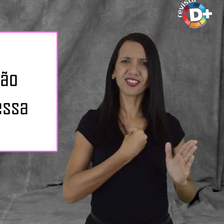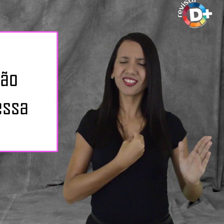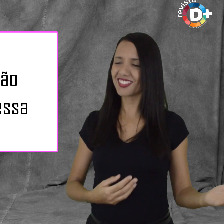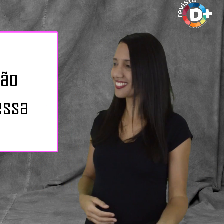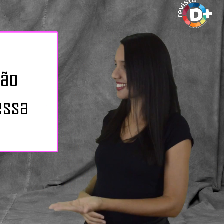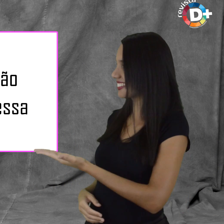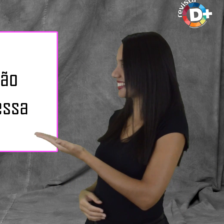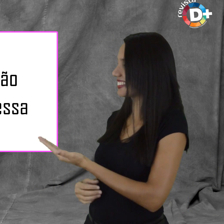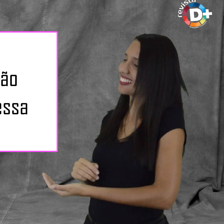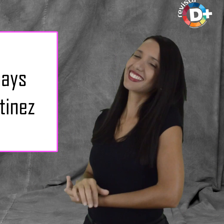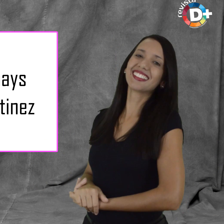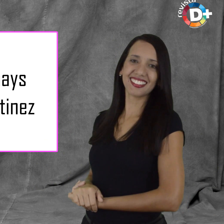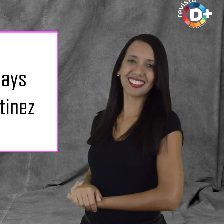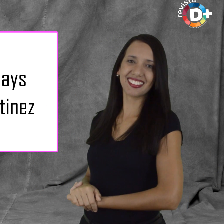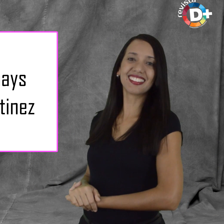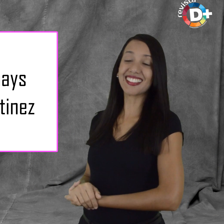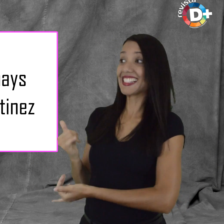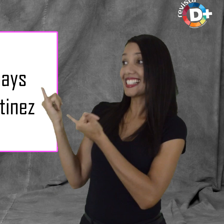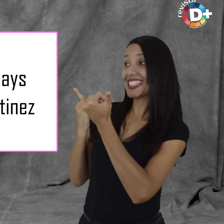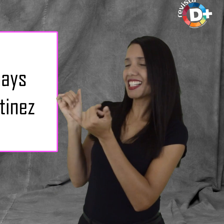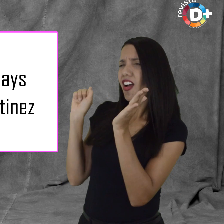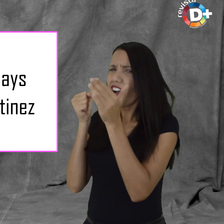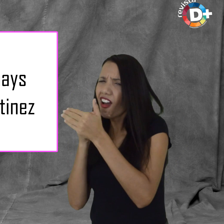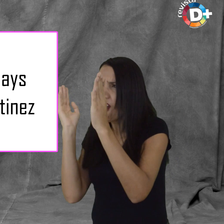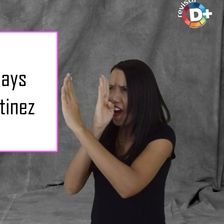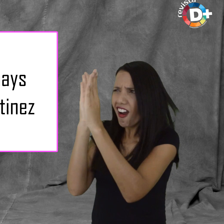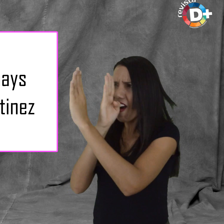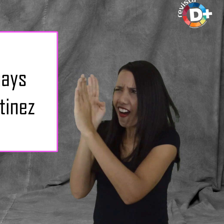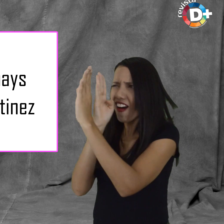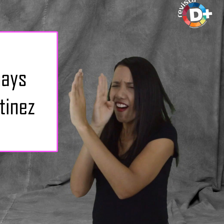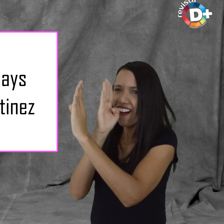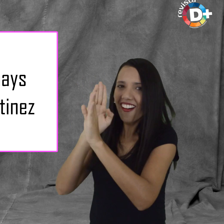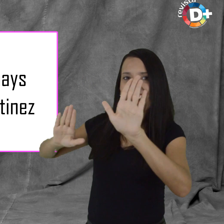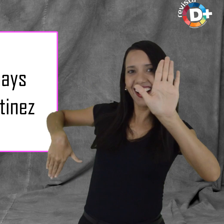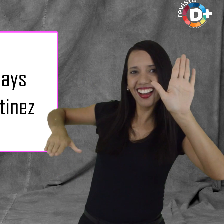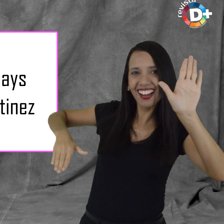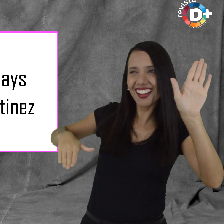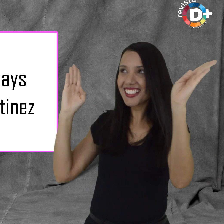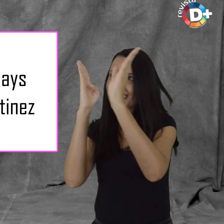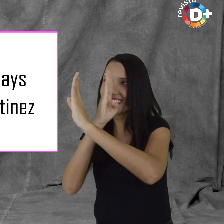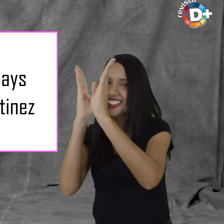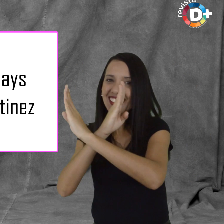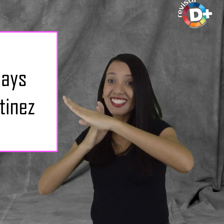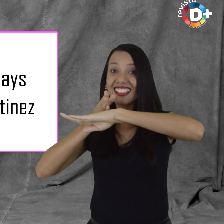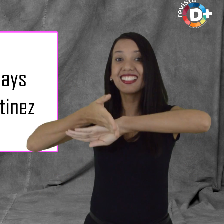Eu brincava desconto-esconde na praia, escondia-me onde desse, entrava nas casas, pulava muro.